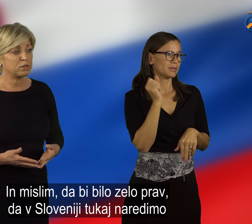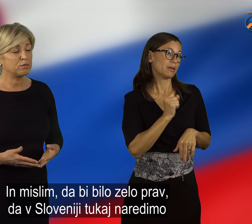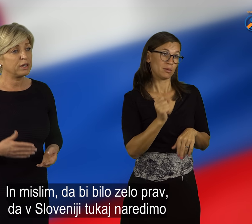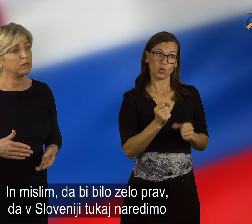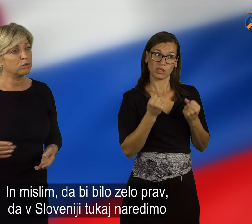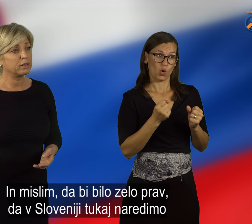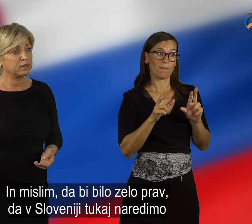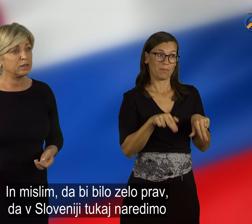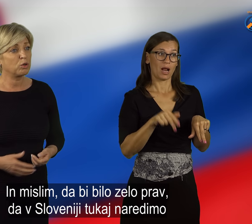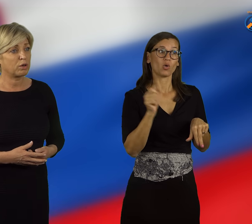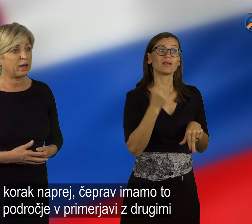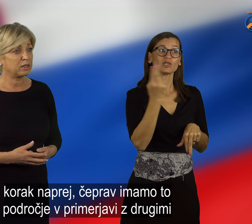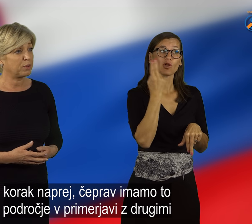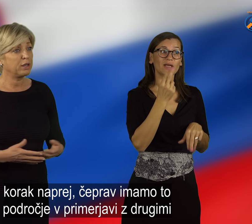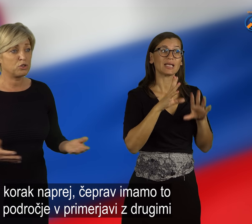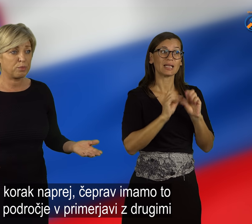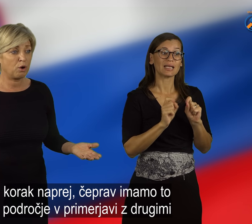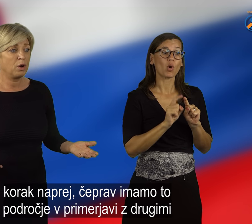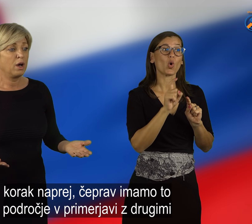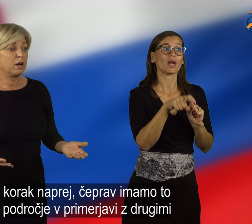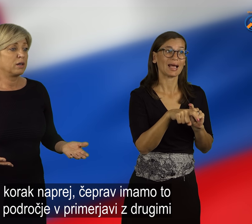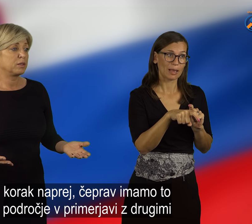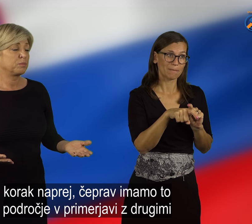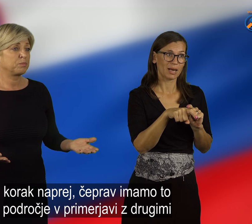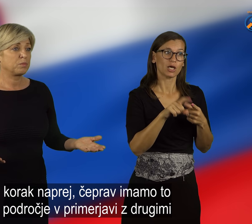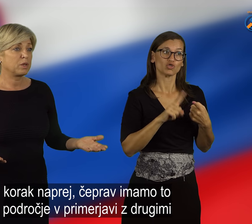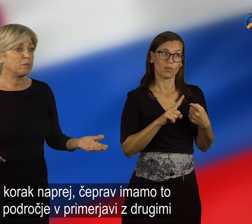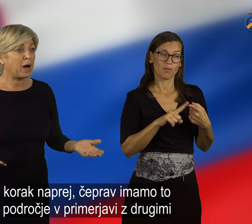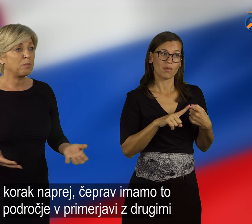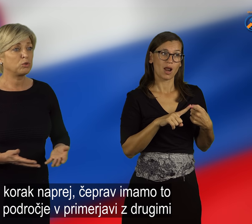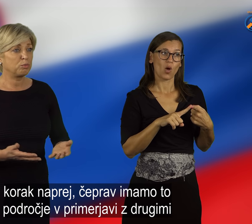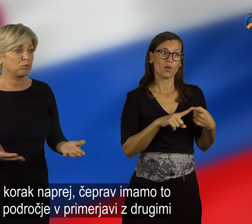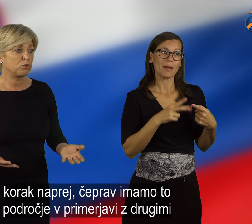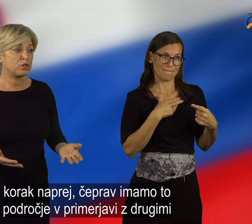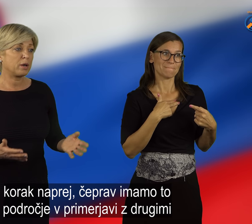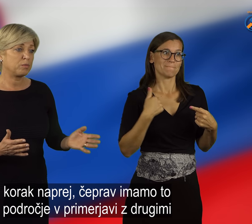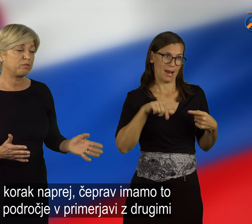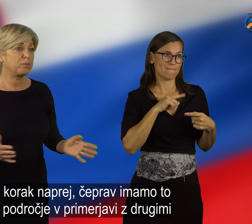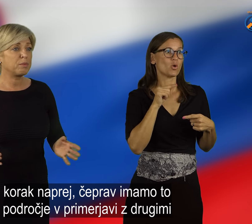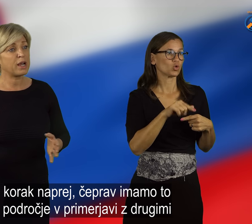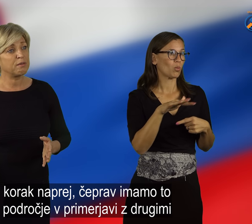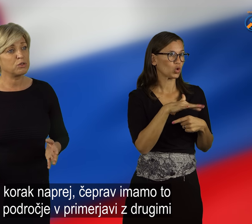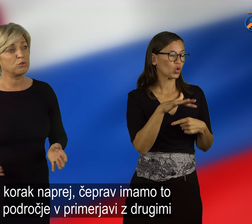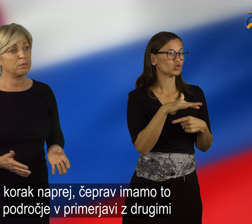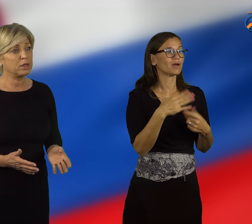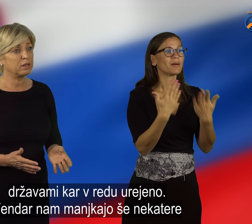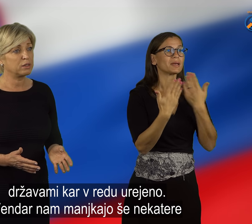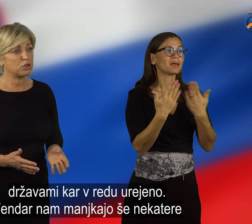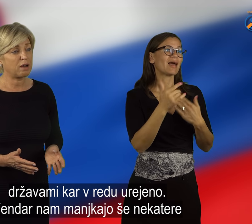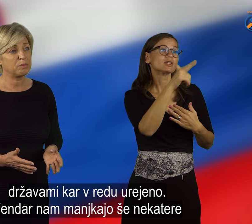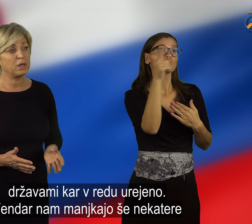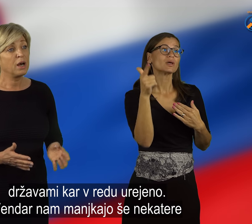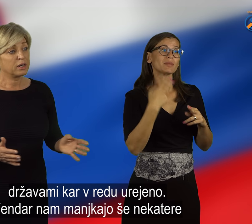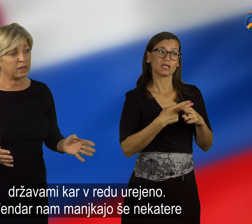prav, da v Sloveniji tukaj naredimo korak naprej, čeprav imamo to področje v primerjavi z drugimi